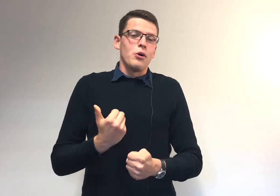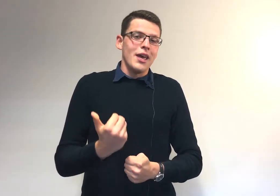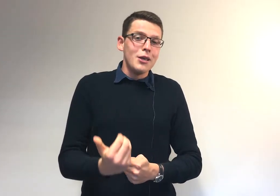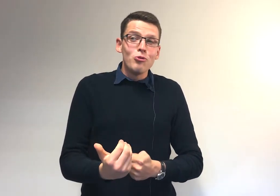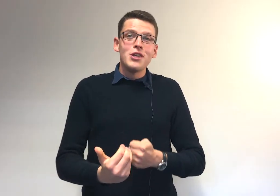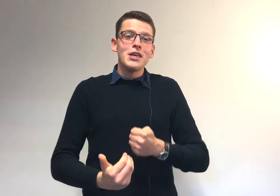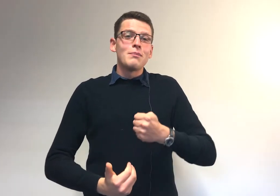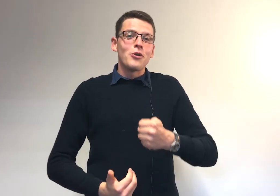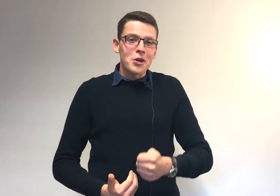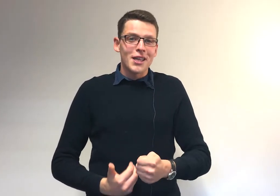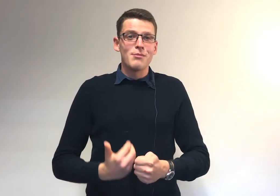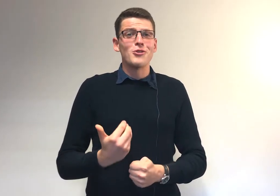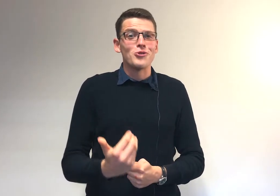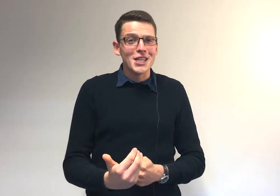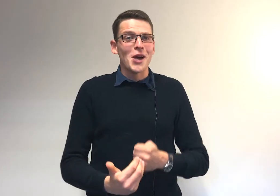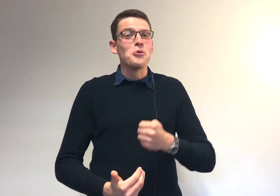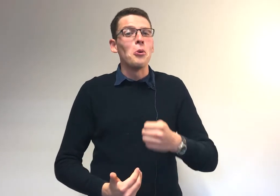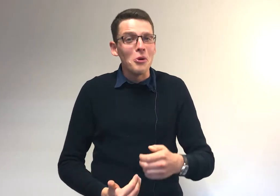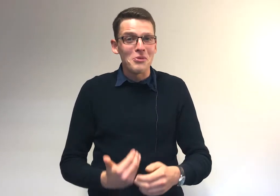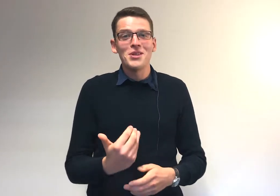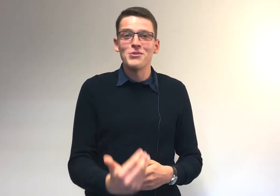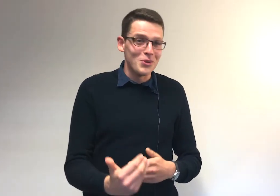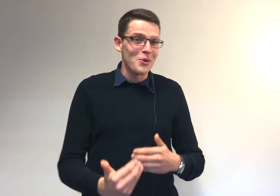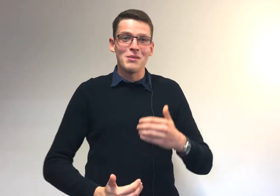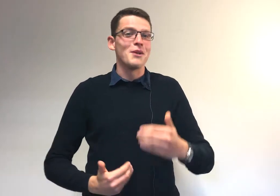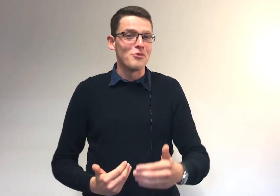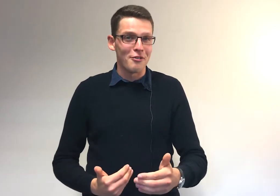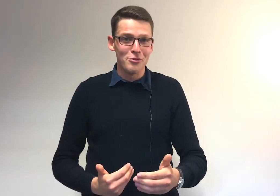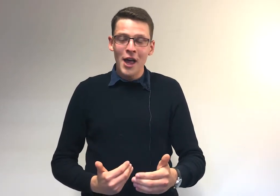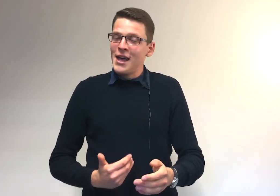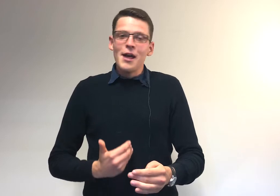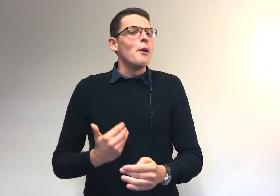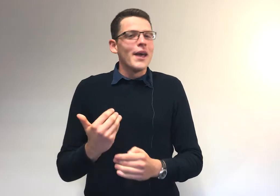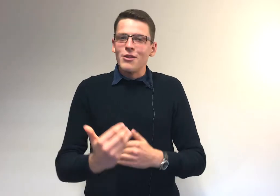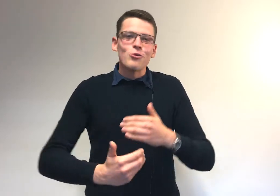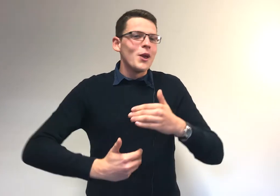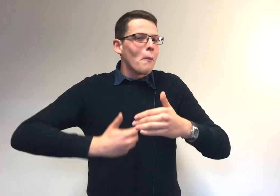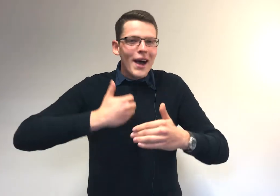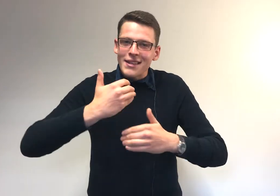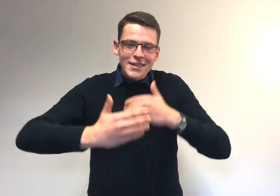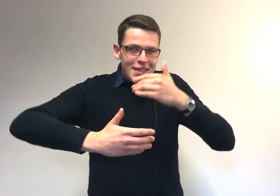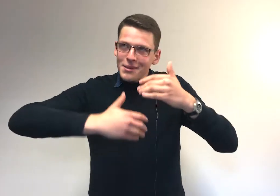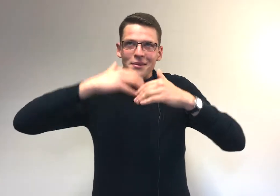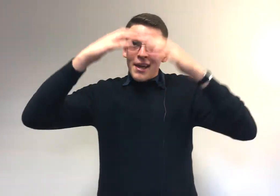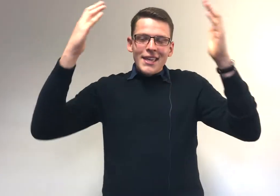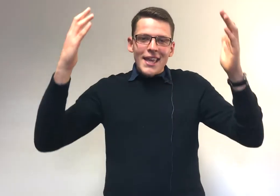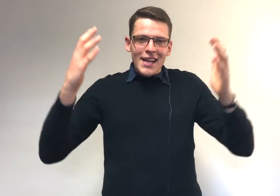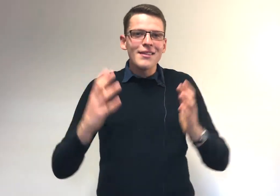étudier pendant le quadrimestre, je sais que c'est un gros mot pour les étudiants qui me prennent pour un fou, mais ne soyons pas si idéalistes,